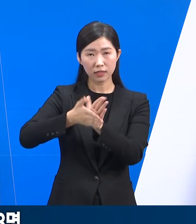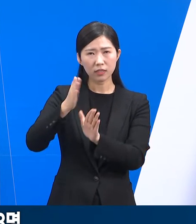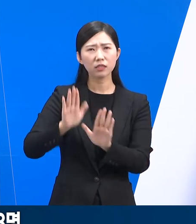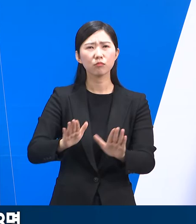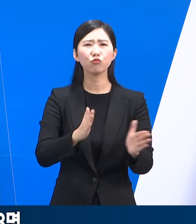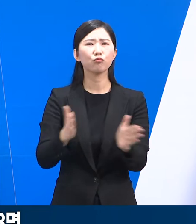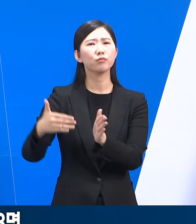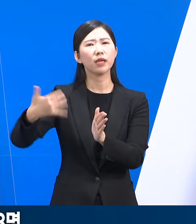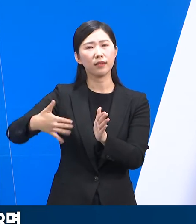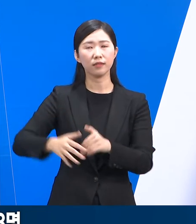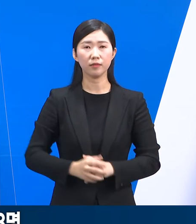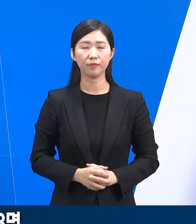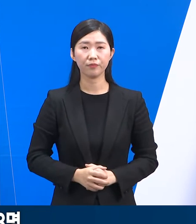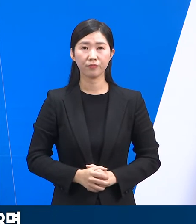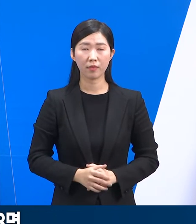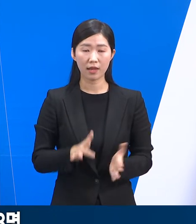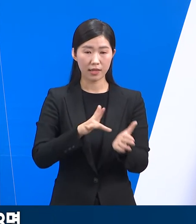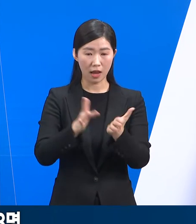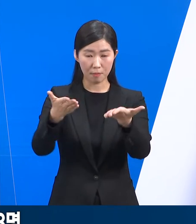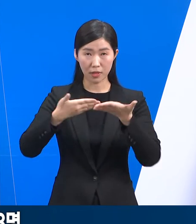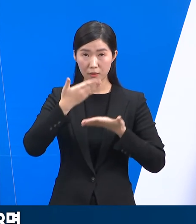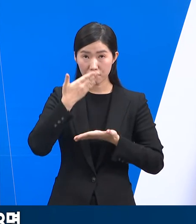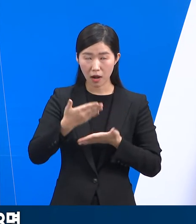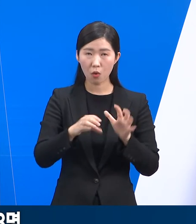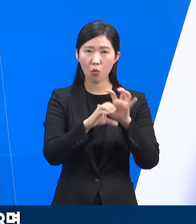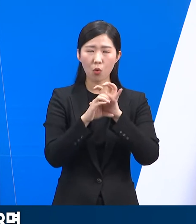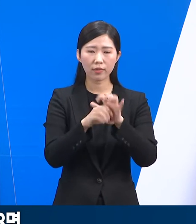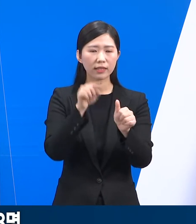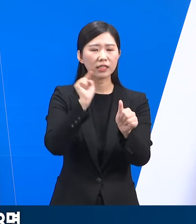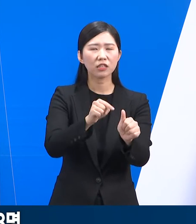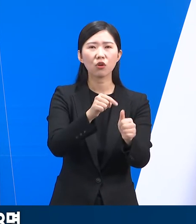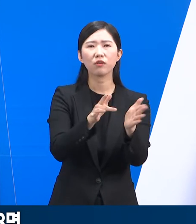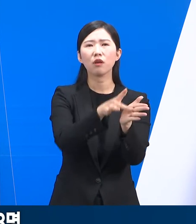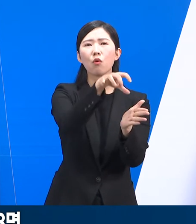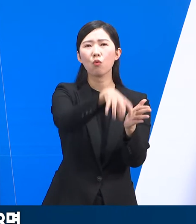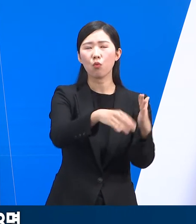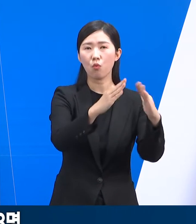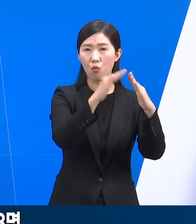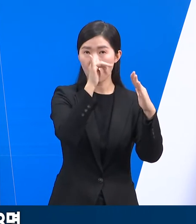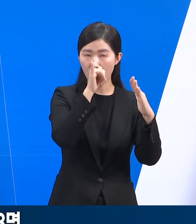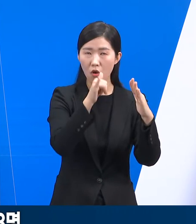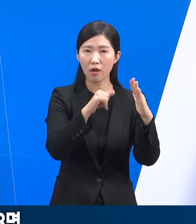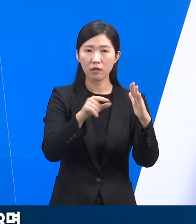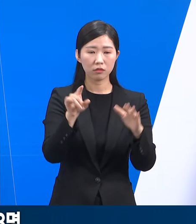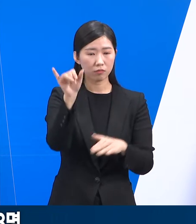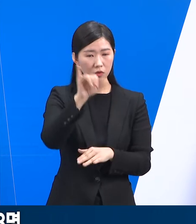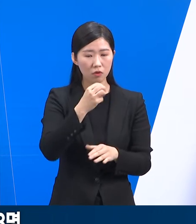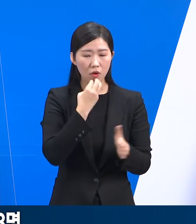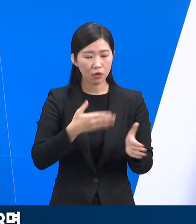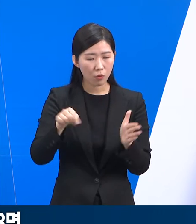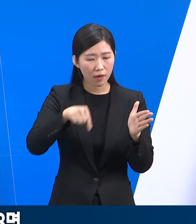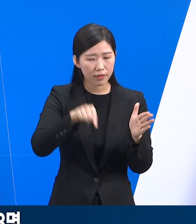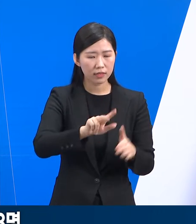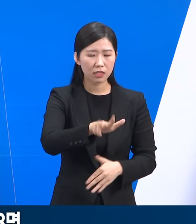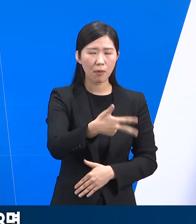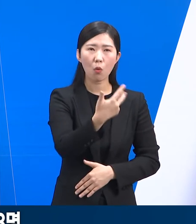재택치료자가 처방된 약을 받을 수 있는 코로나19 지정약국에서 도내 759개소에서